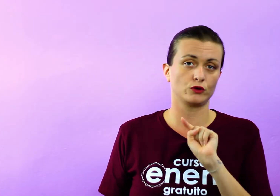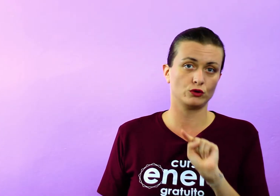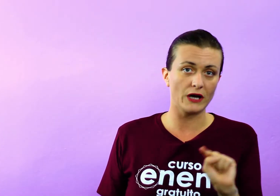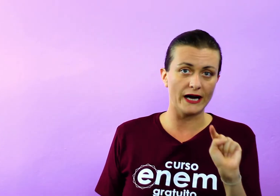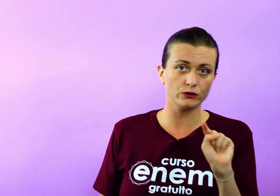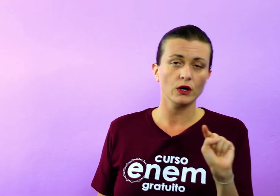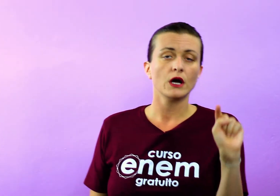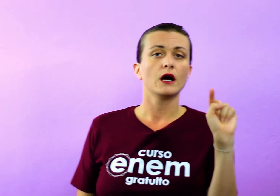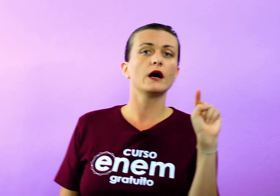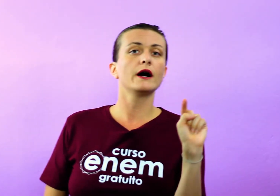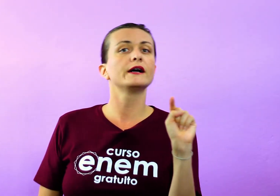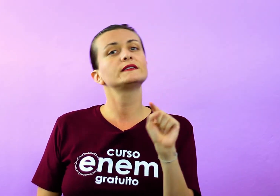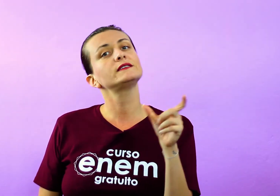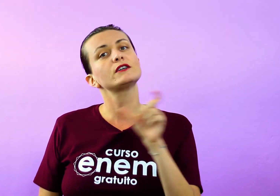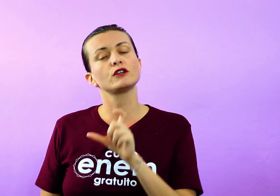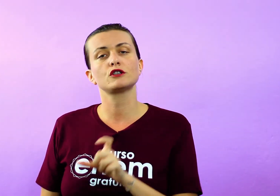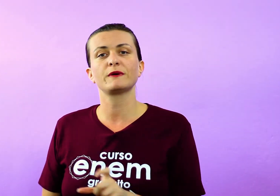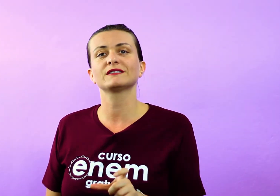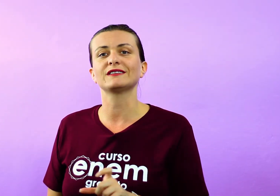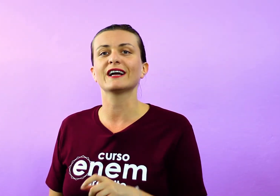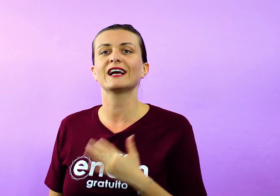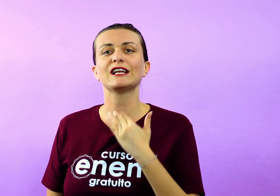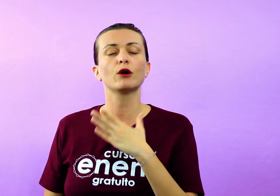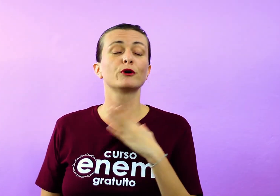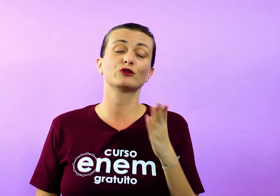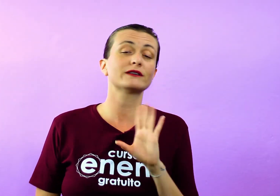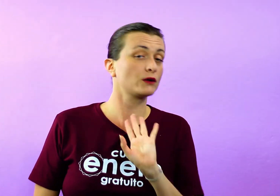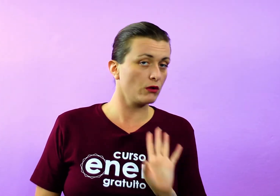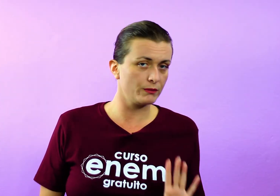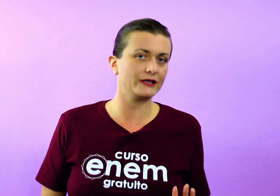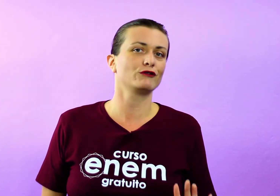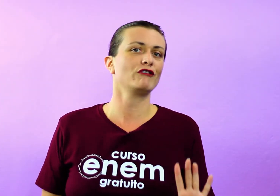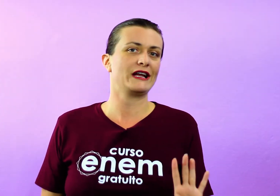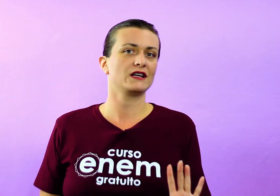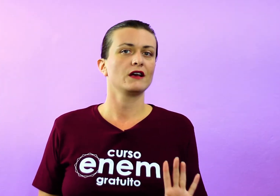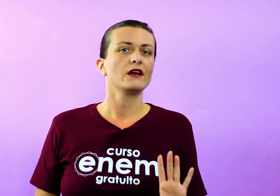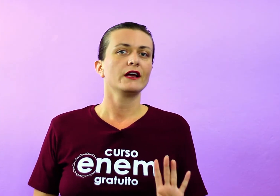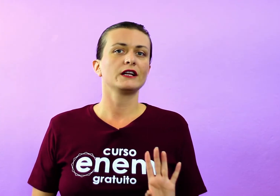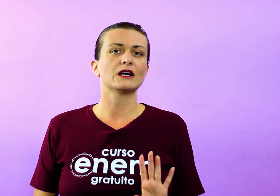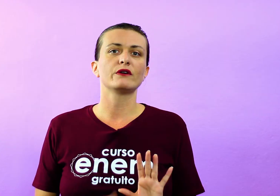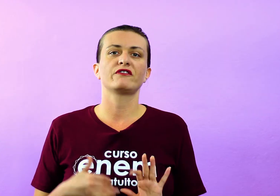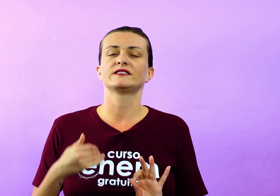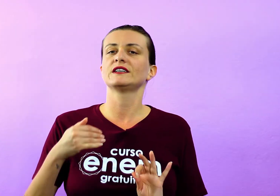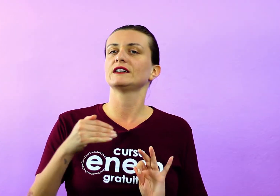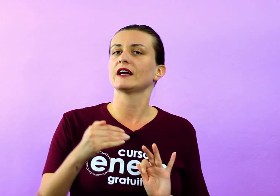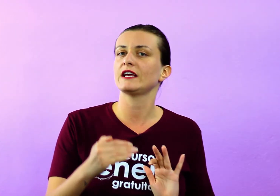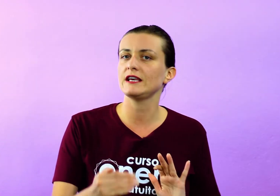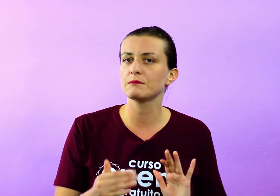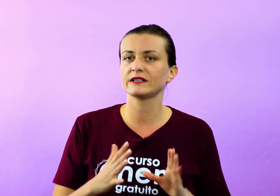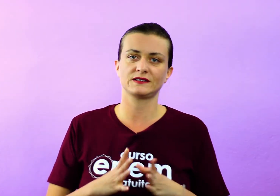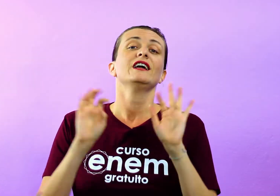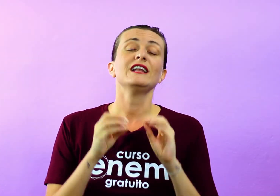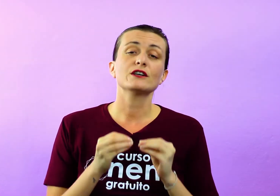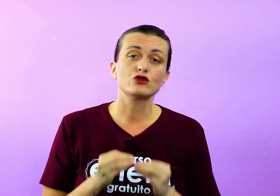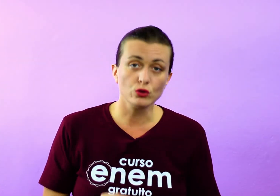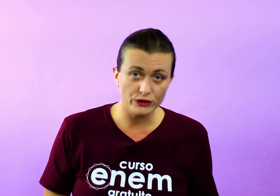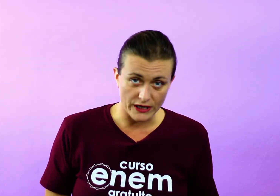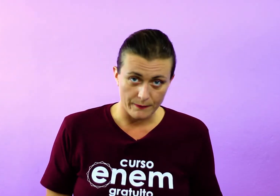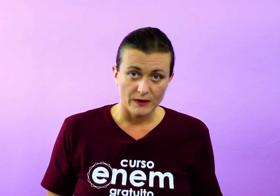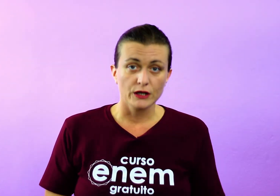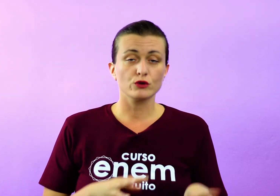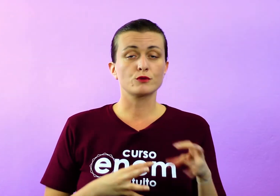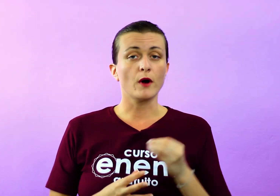bem estruturado, se a gente pensar que a língua portuguesa combina com ele. Então, ele facilita rimas. Ele